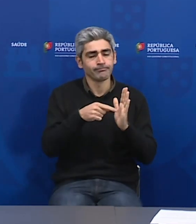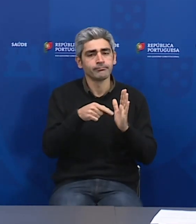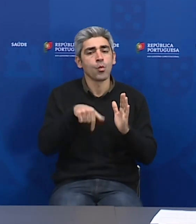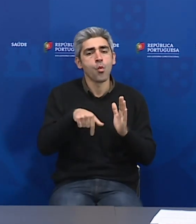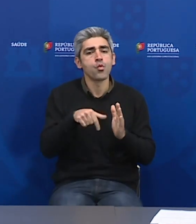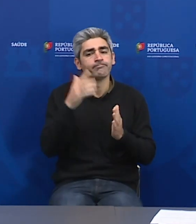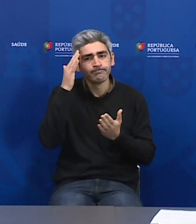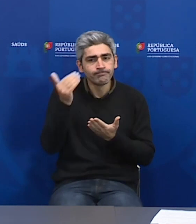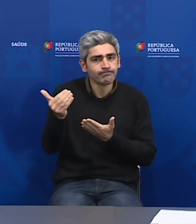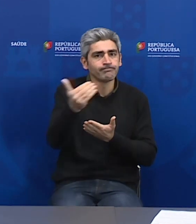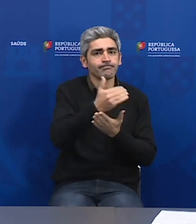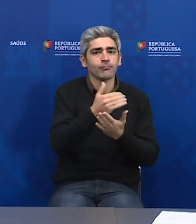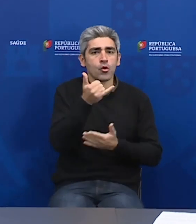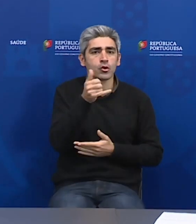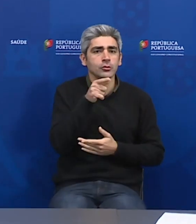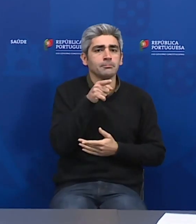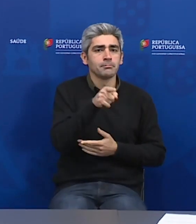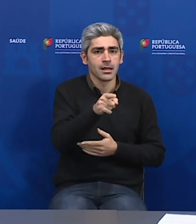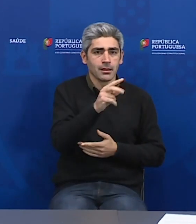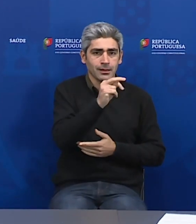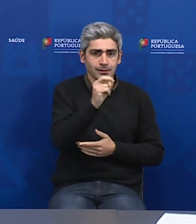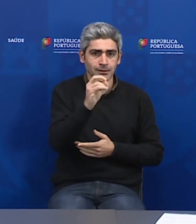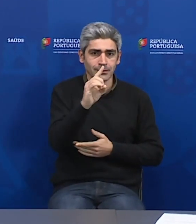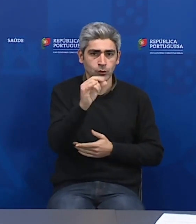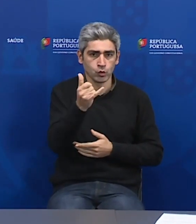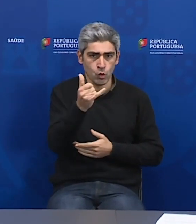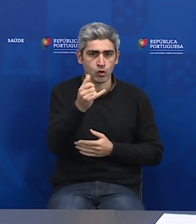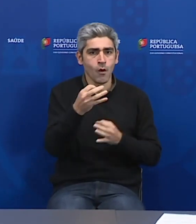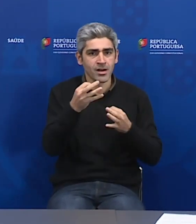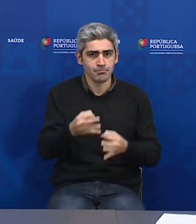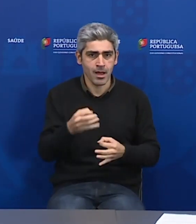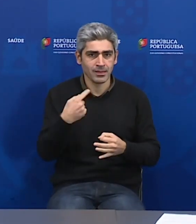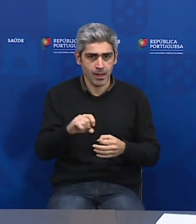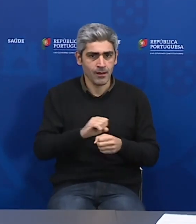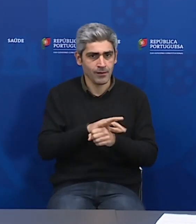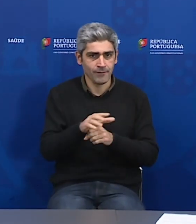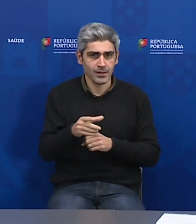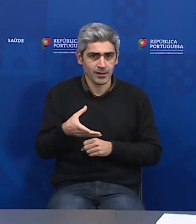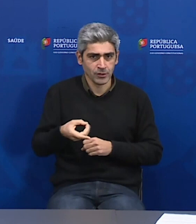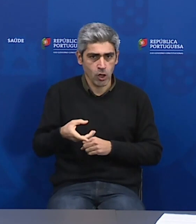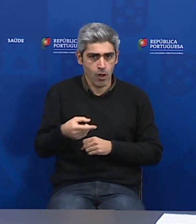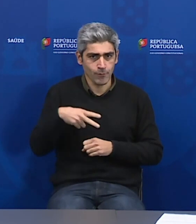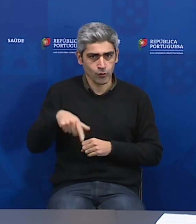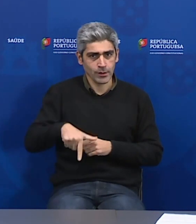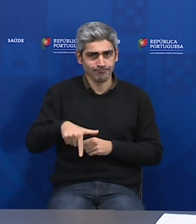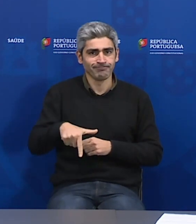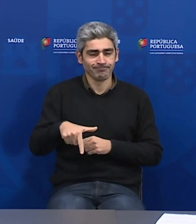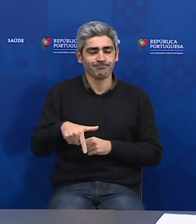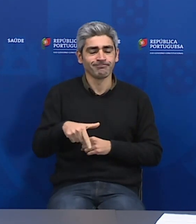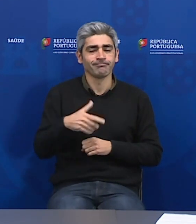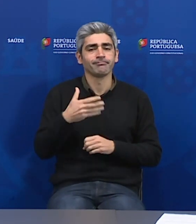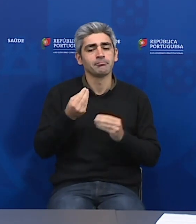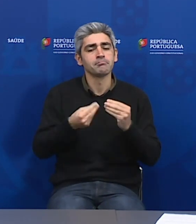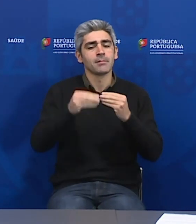.362 casos confirmados de Covid-19 em Portugal, o que representa mais